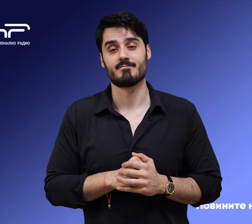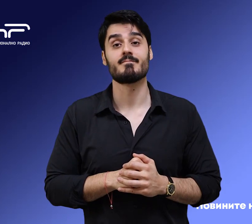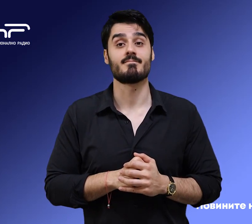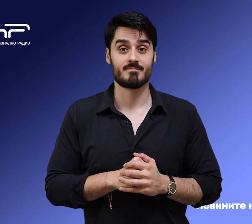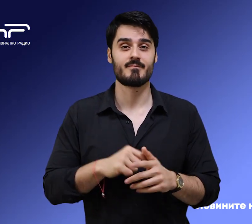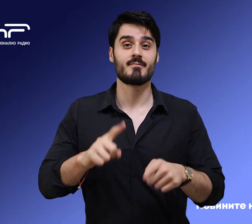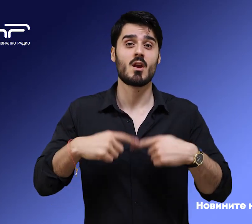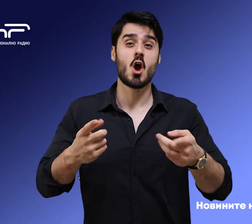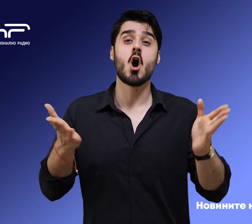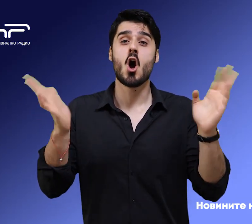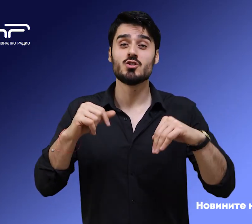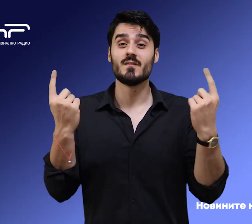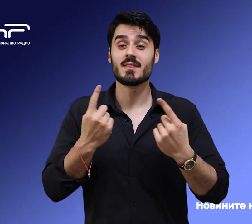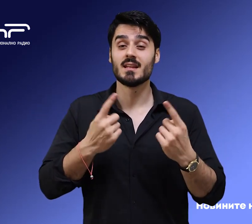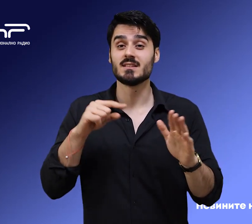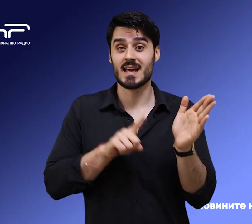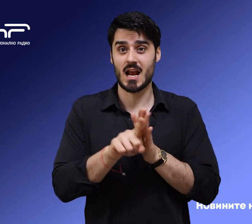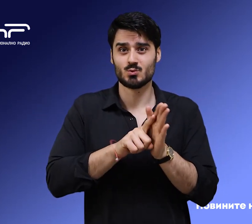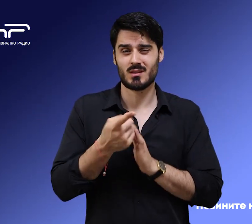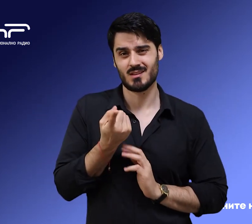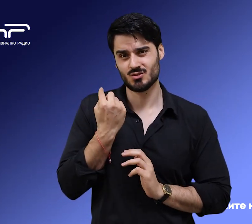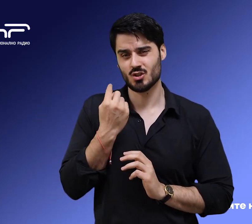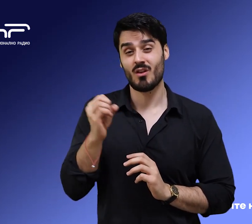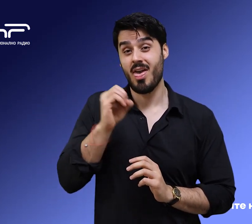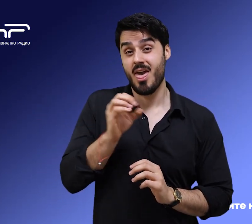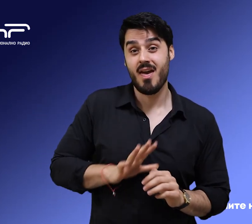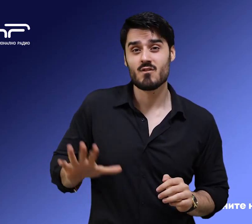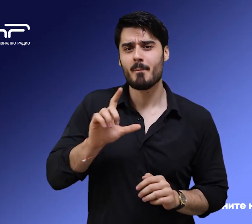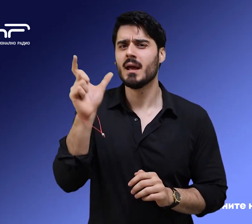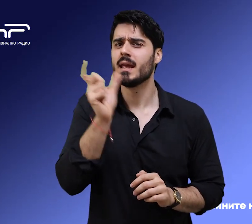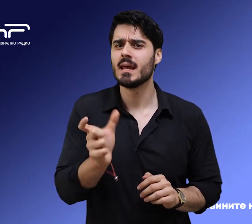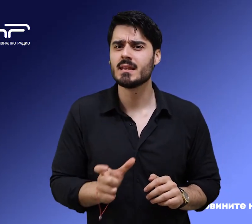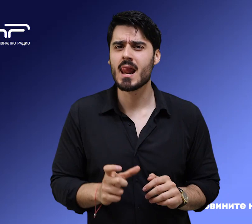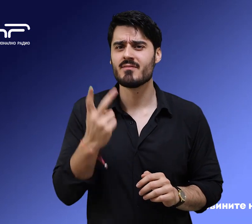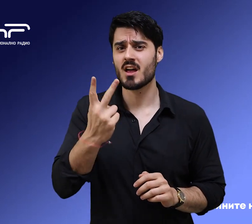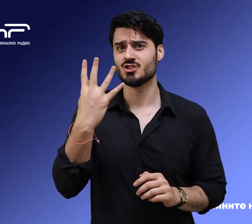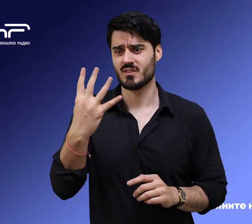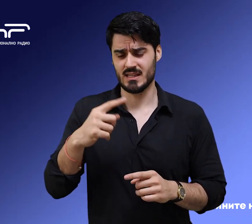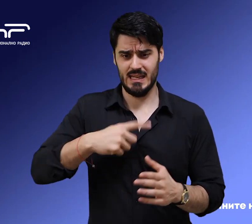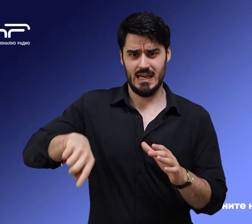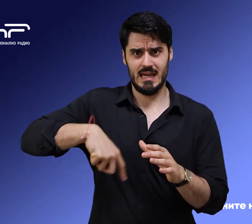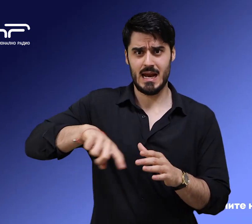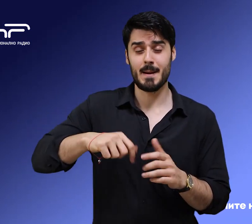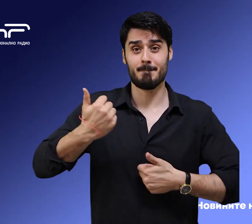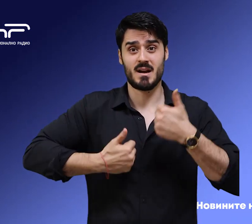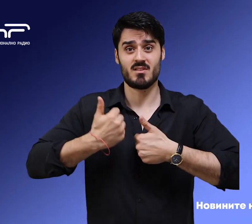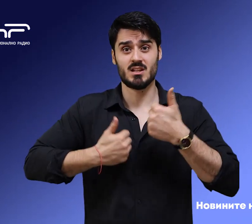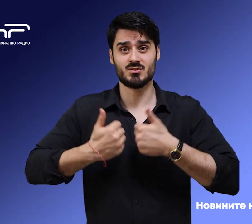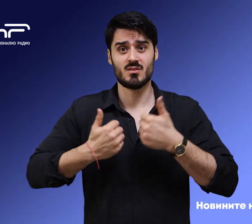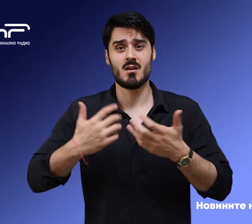Още веднъж и резултатите от снощи в Европа, Италия 24-ти кръг в първенството, Кремонезе Рома